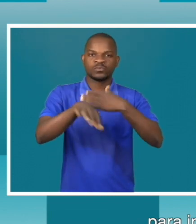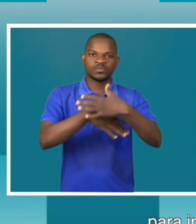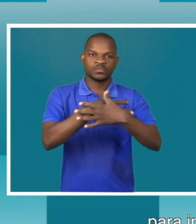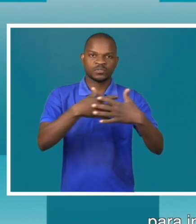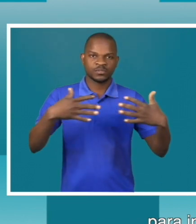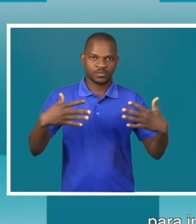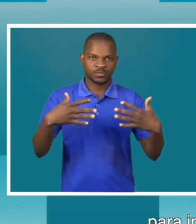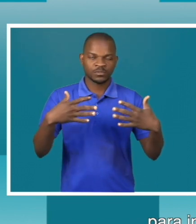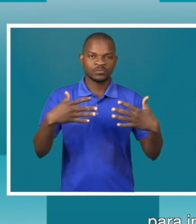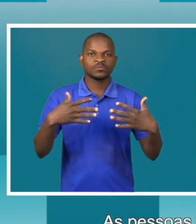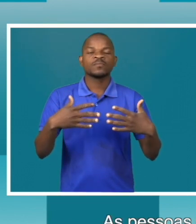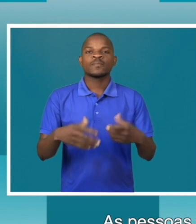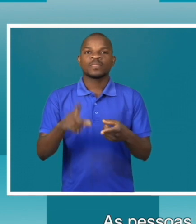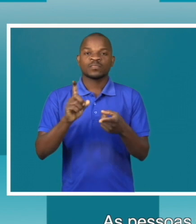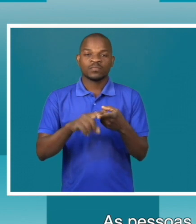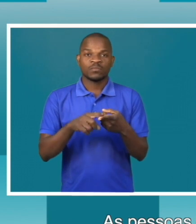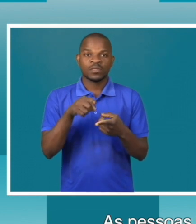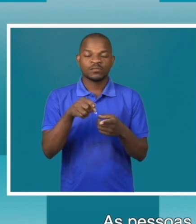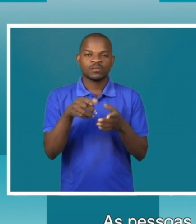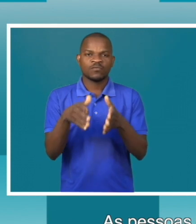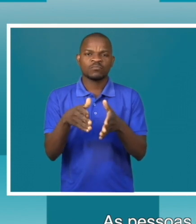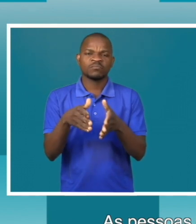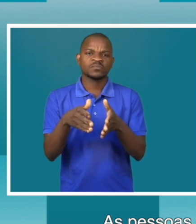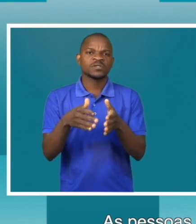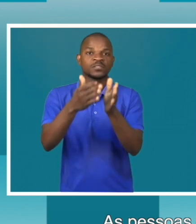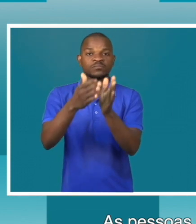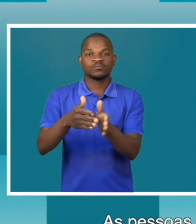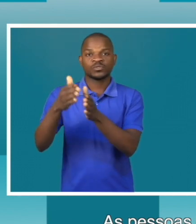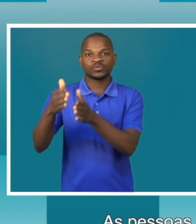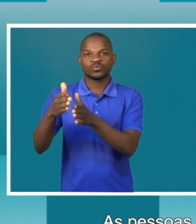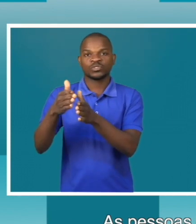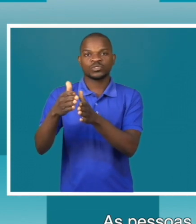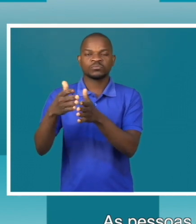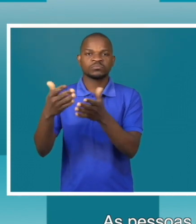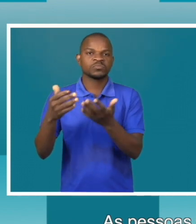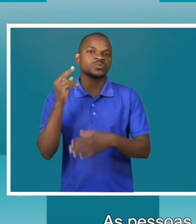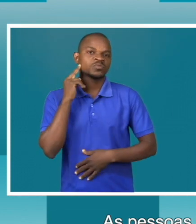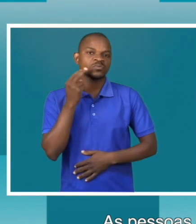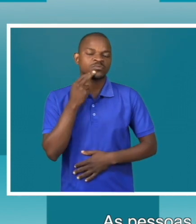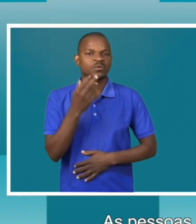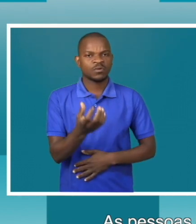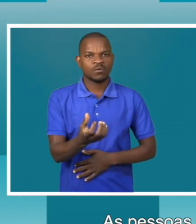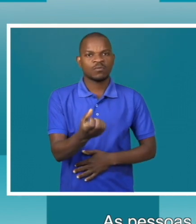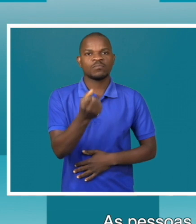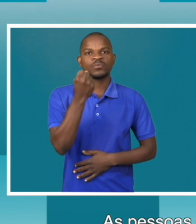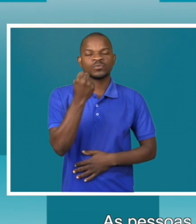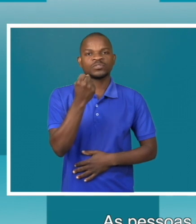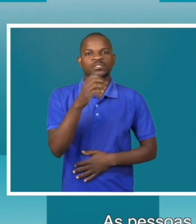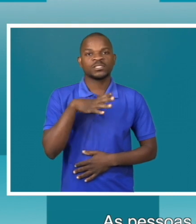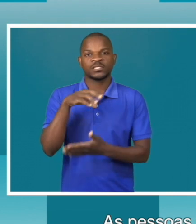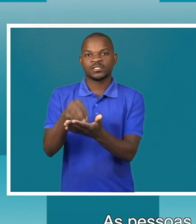sinais. Assim, as pessoas com deficiência auditiva podem exatamente ter acesso, pelo